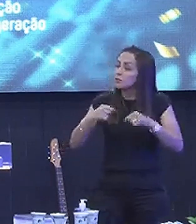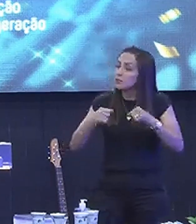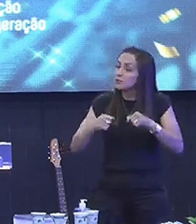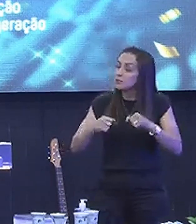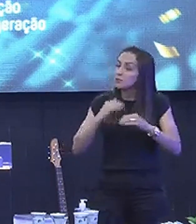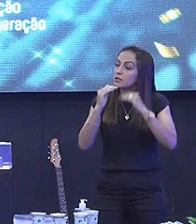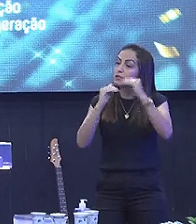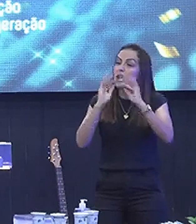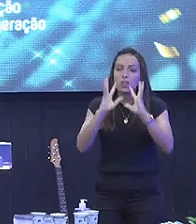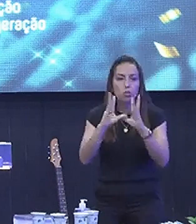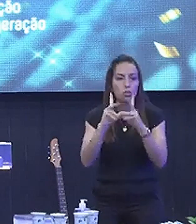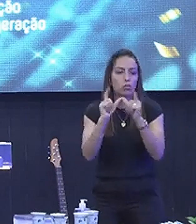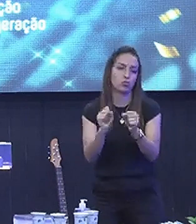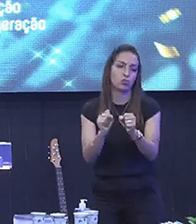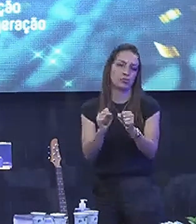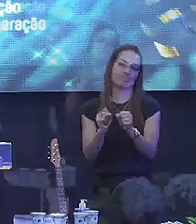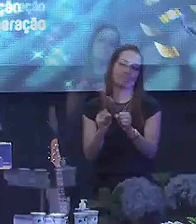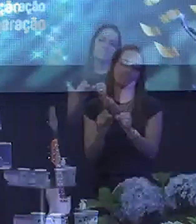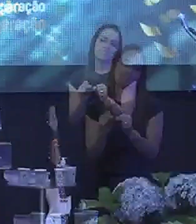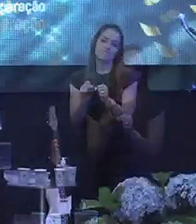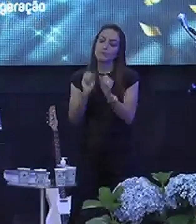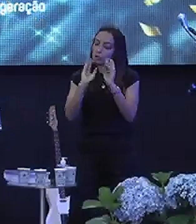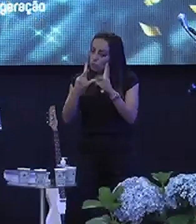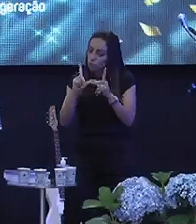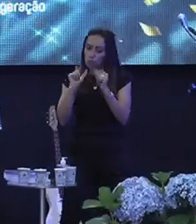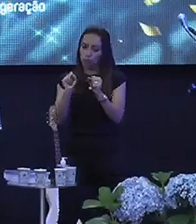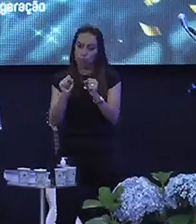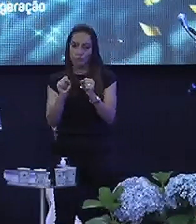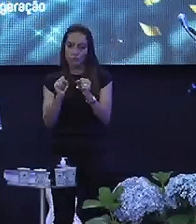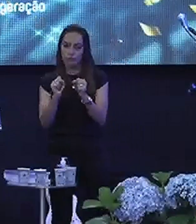em tudo Tudo